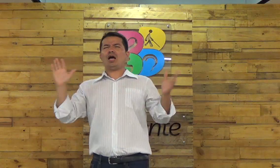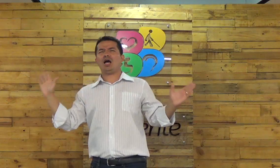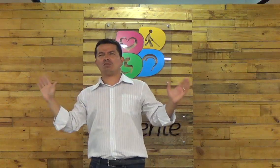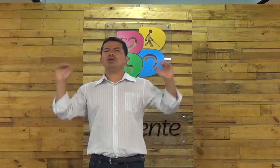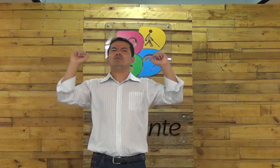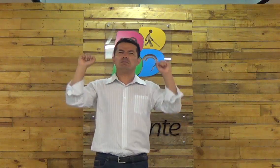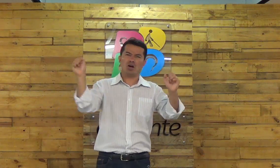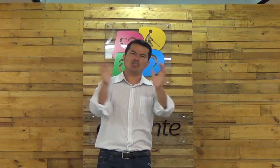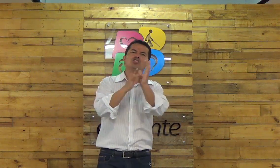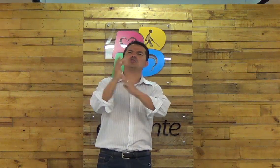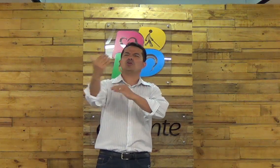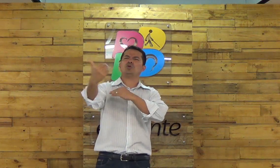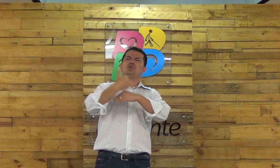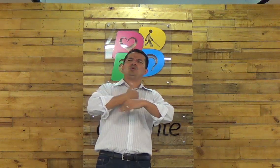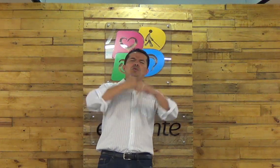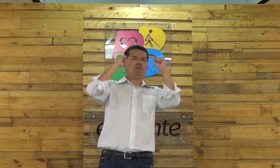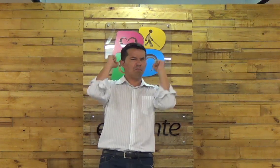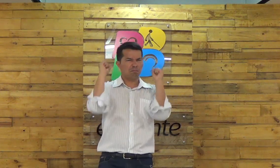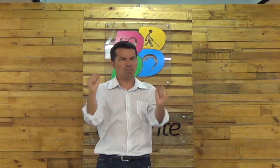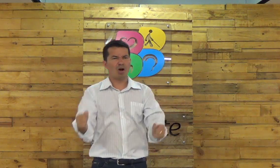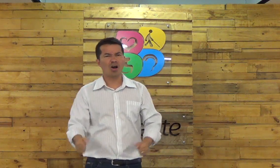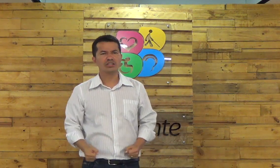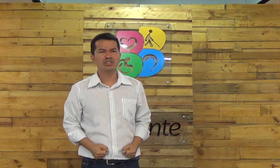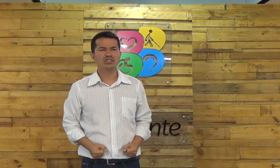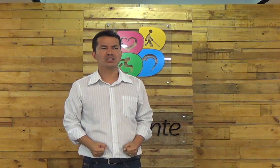pessoas que estão abertas para que Jesus entre em suas vidas